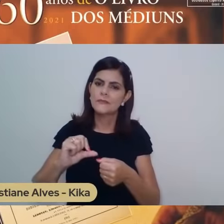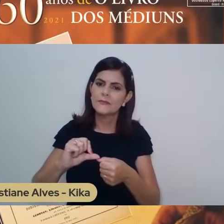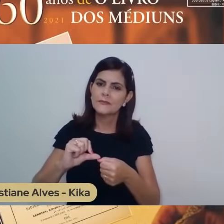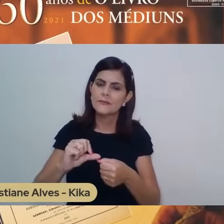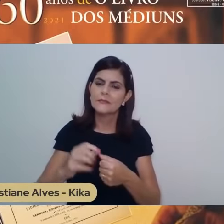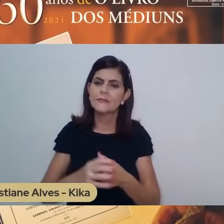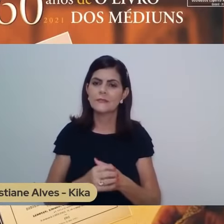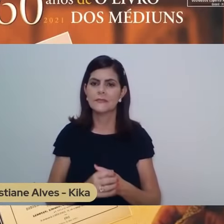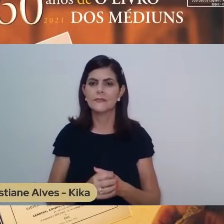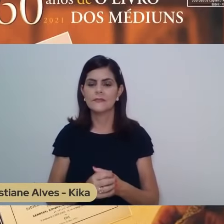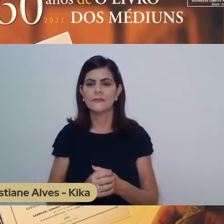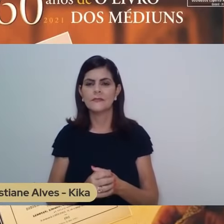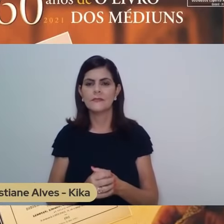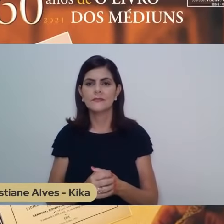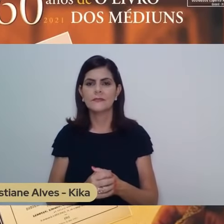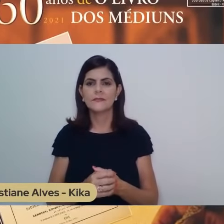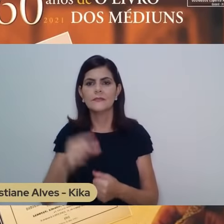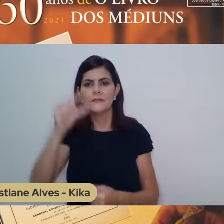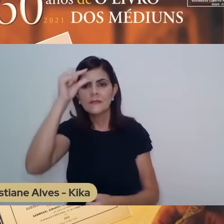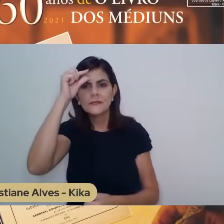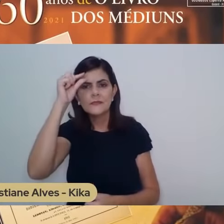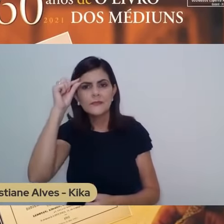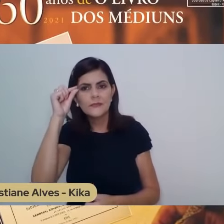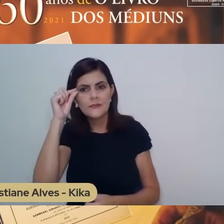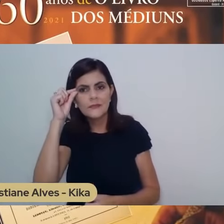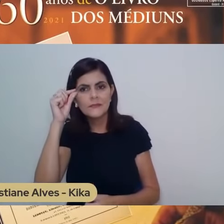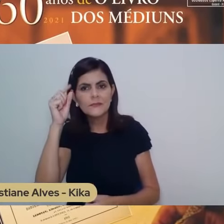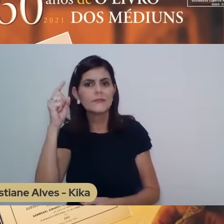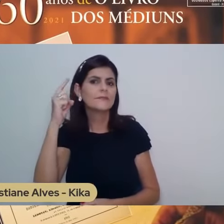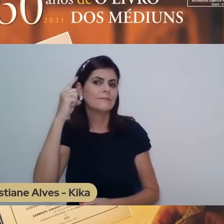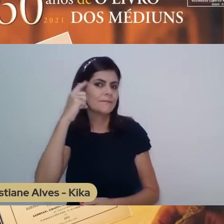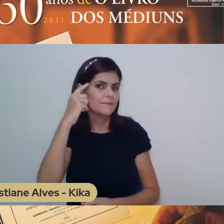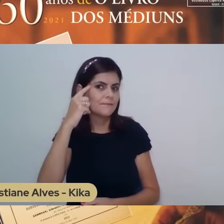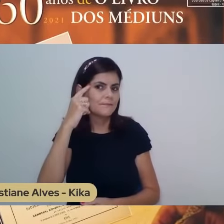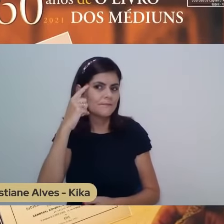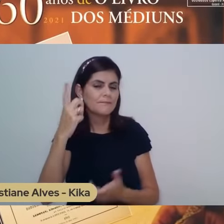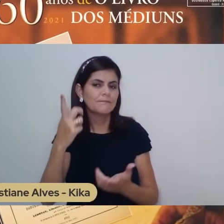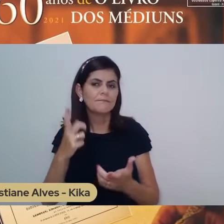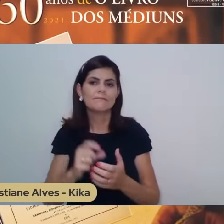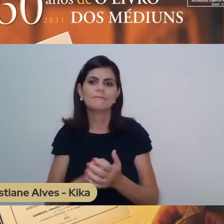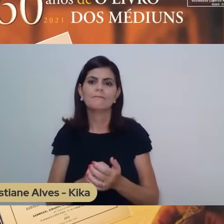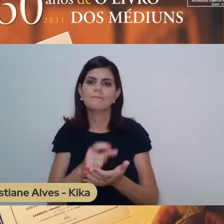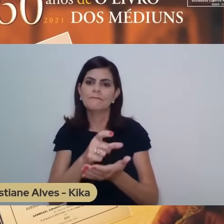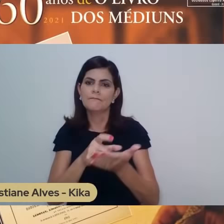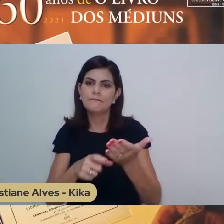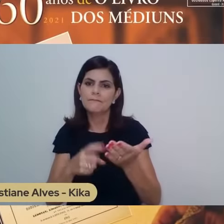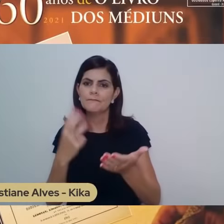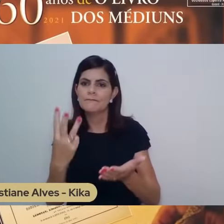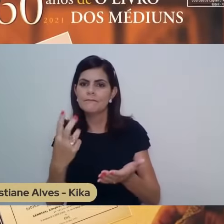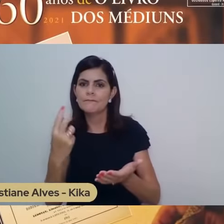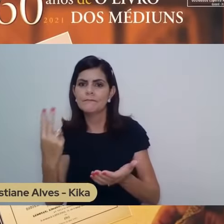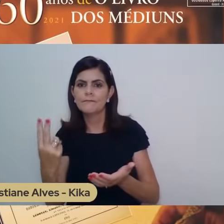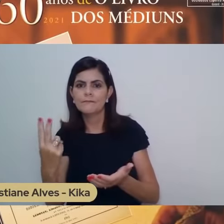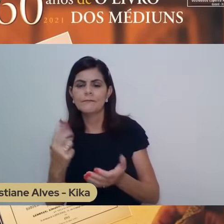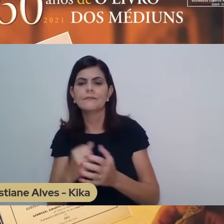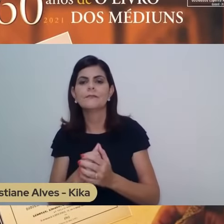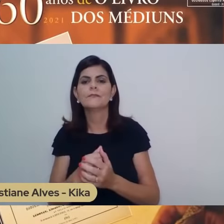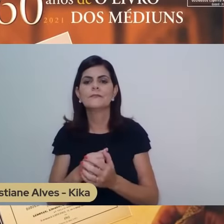E é sobre isso, então, que Emmanuel nos convida a pensar neste capítulo 32 do livro Seara dos Médiuns,